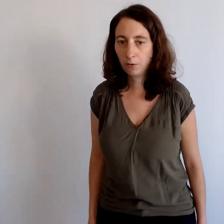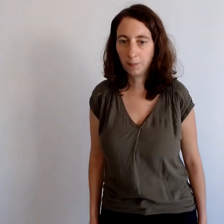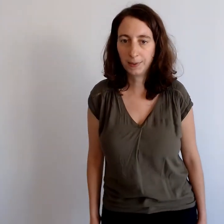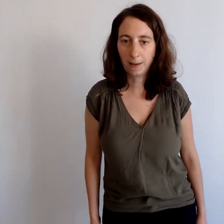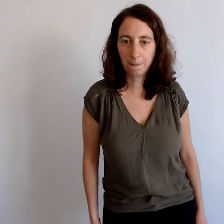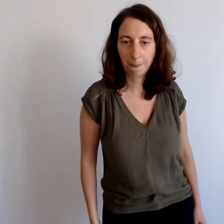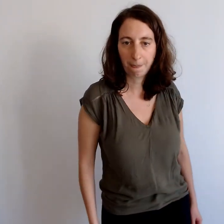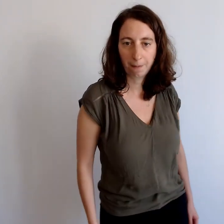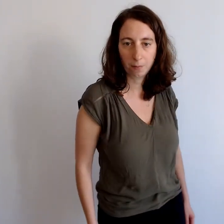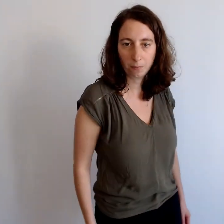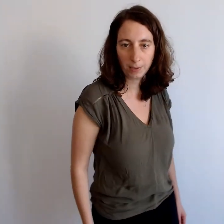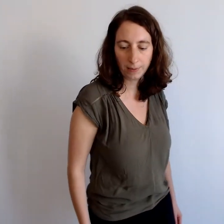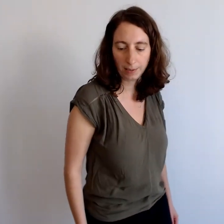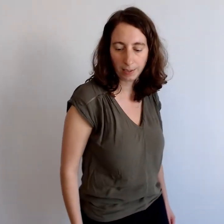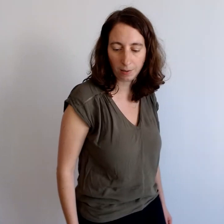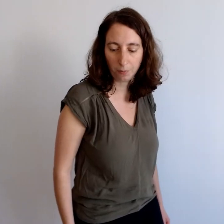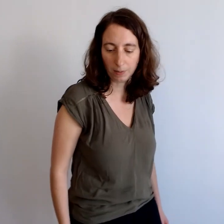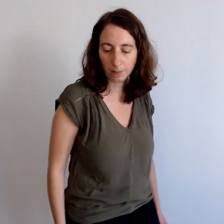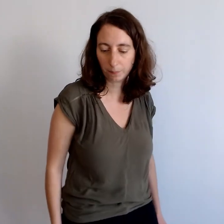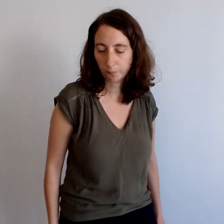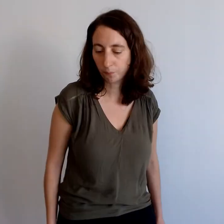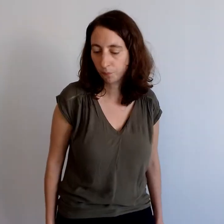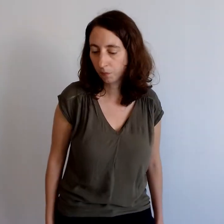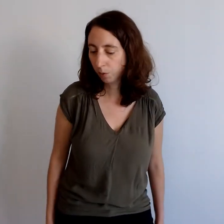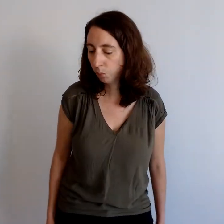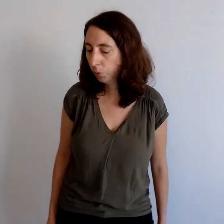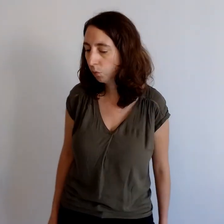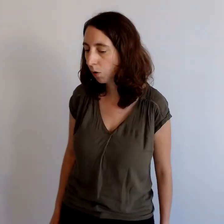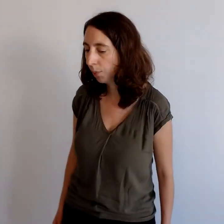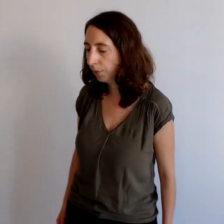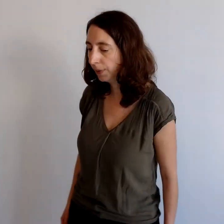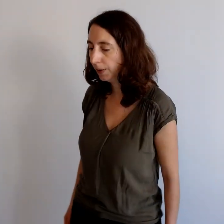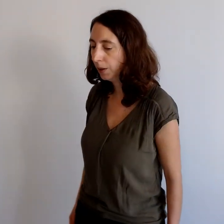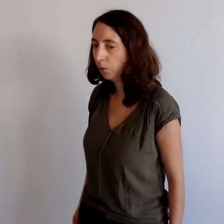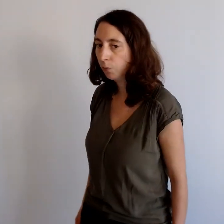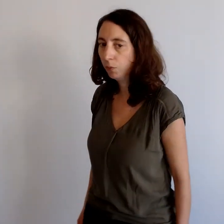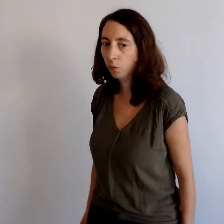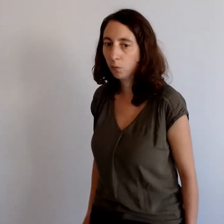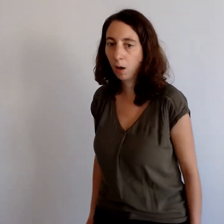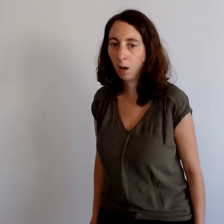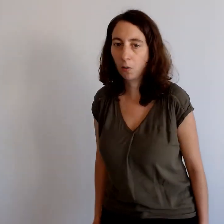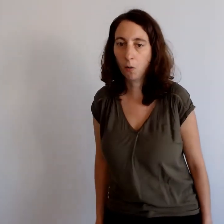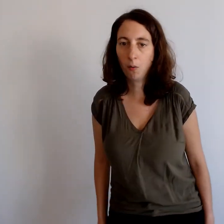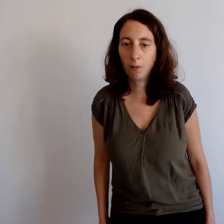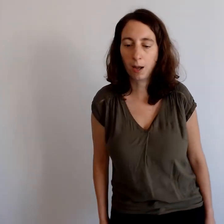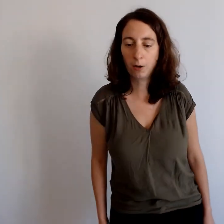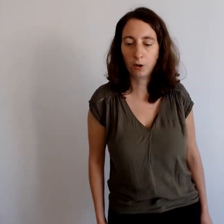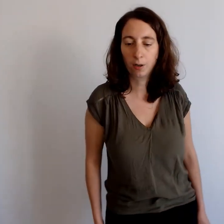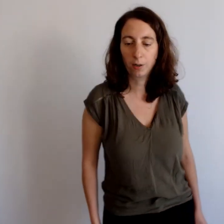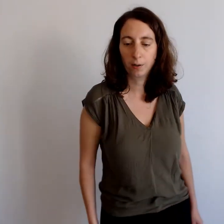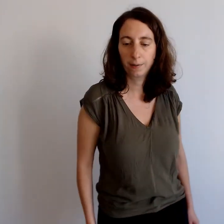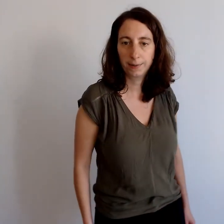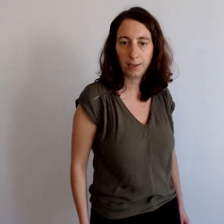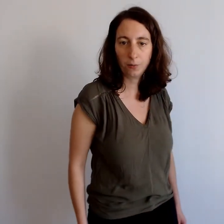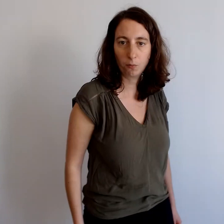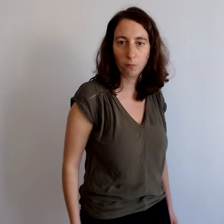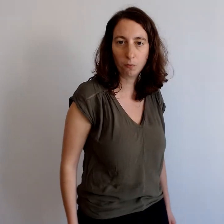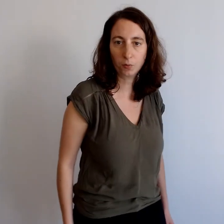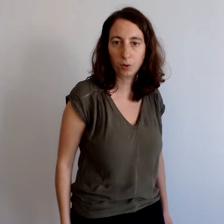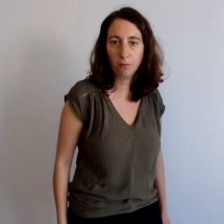comme ça, on dessinait des huit. Plus ou moins petits, ou plus ou moins grands, ou larges, c'est selon ce qui vous